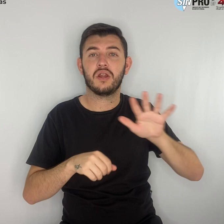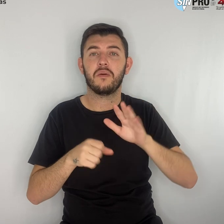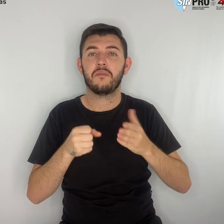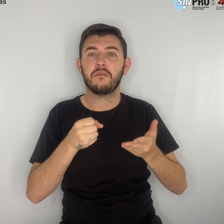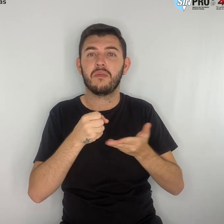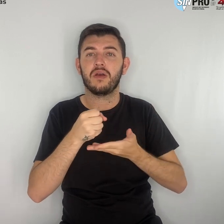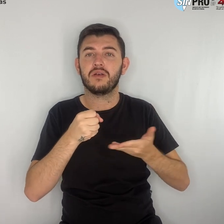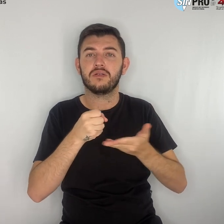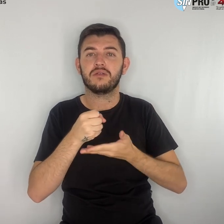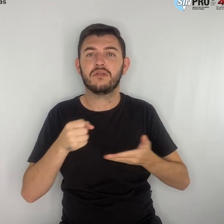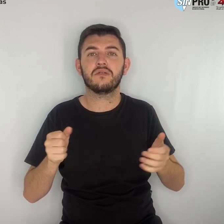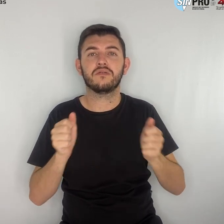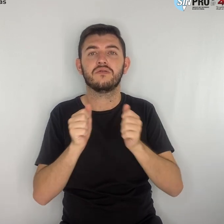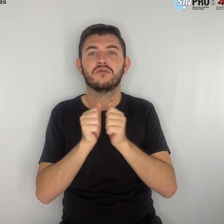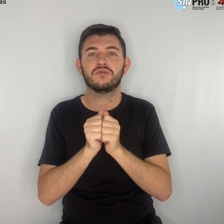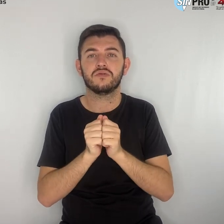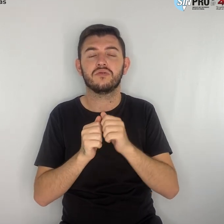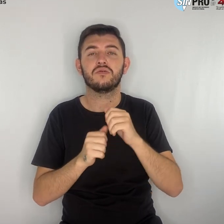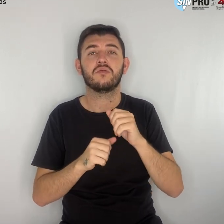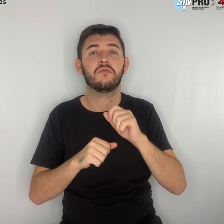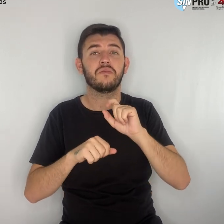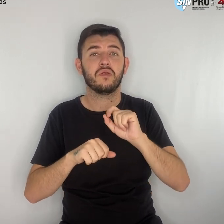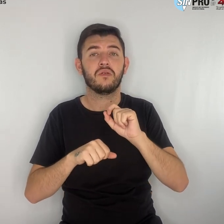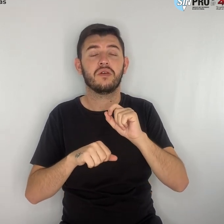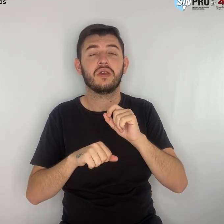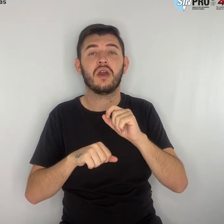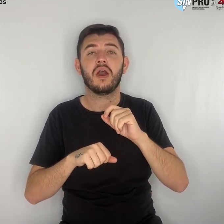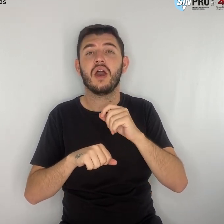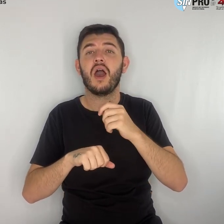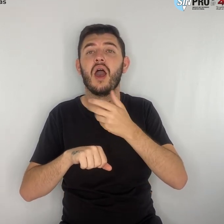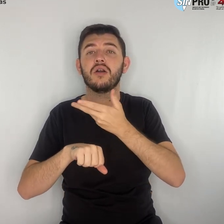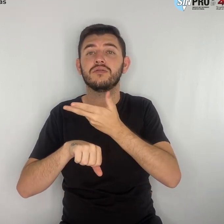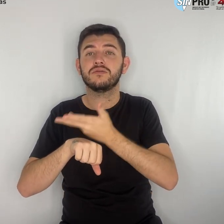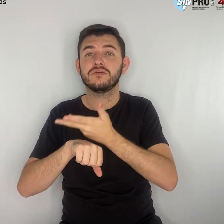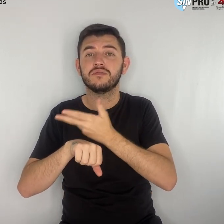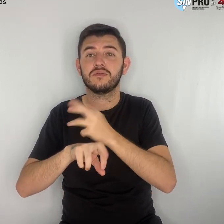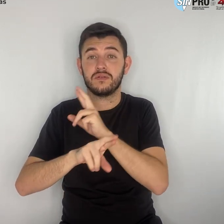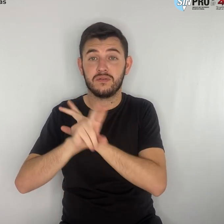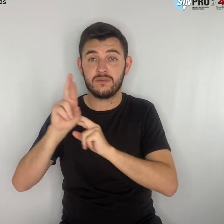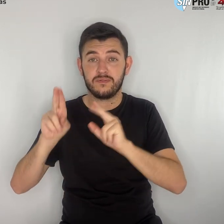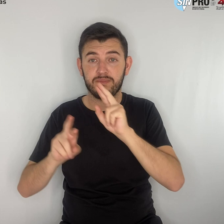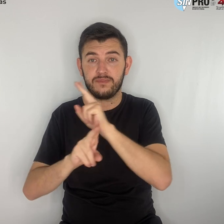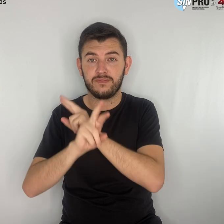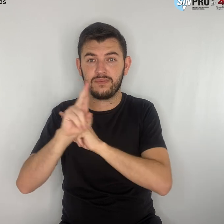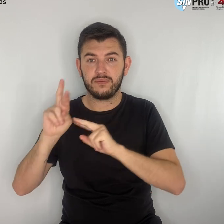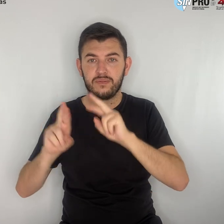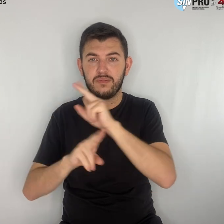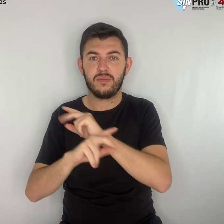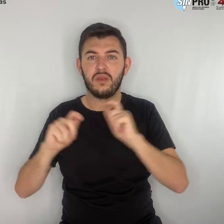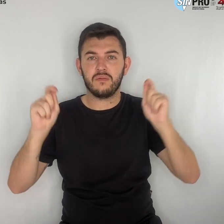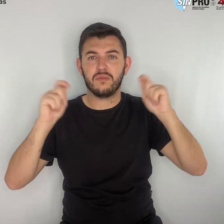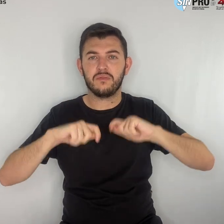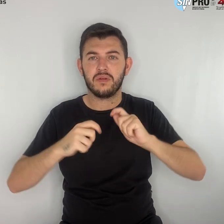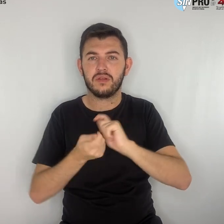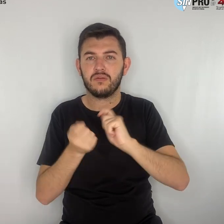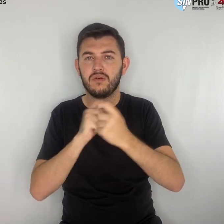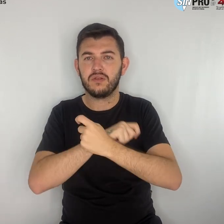partes diversificadas do currículo, possibilitando a adequação do projeto pedagógico escolar